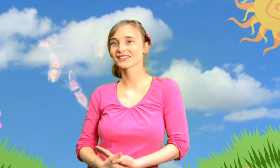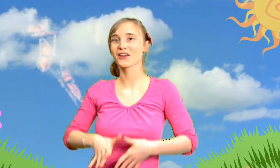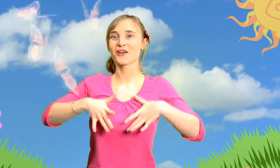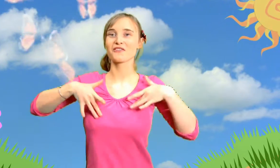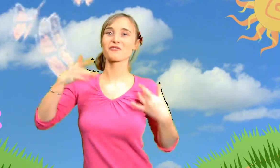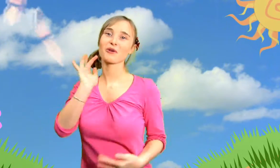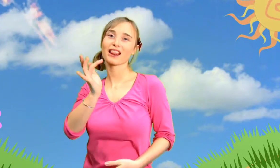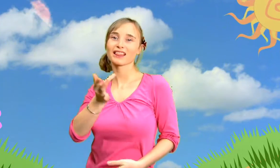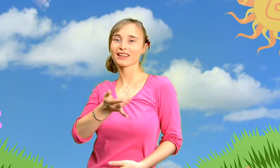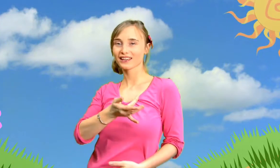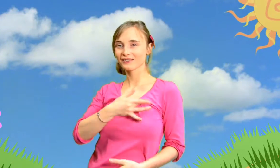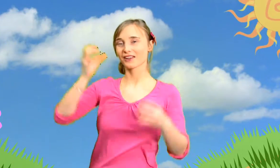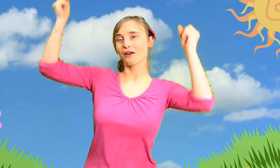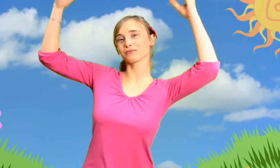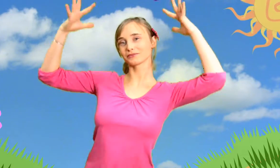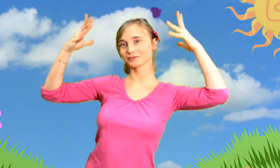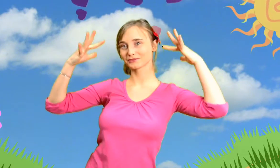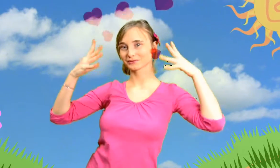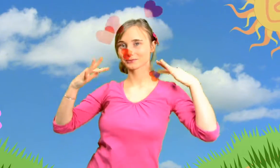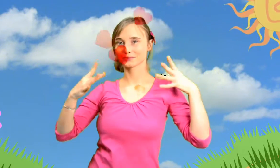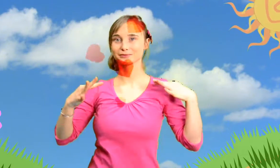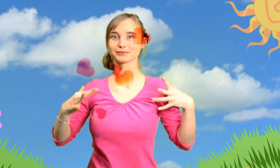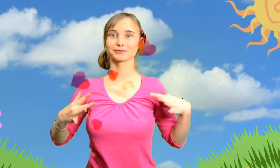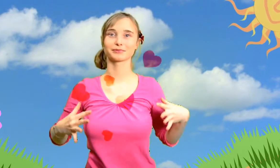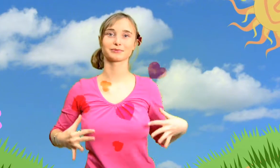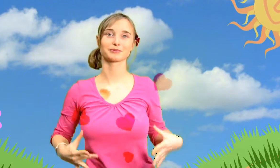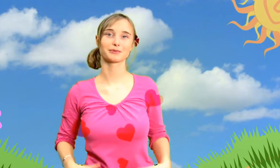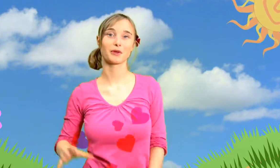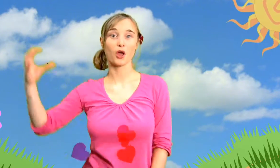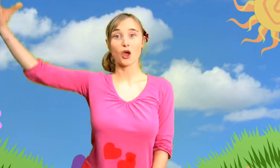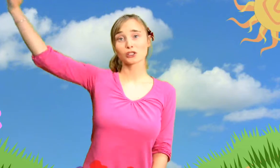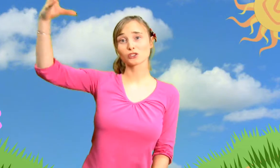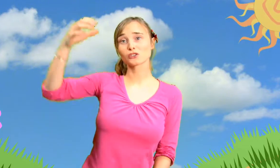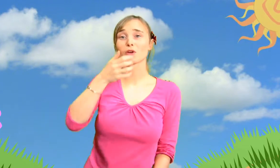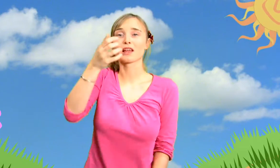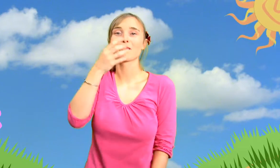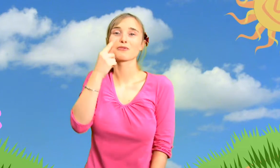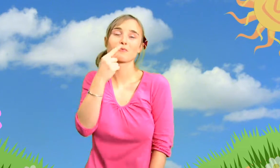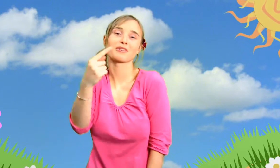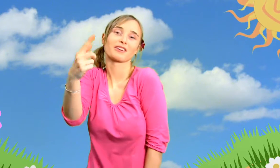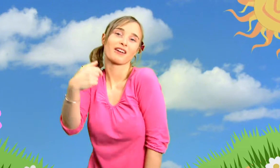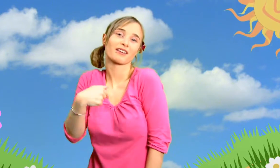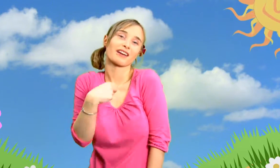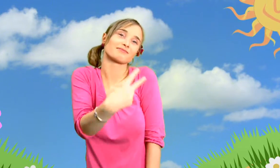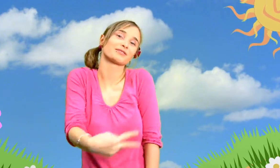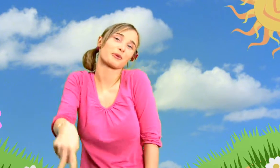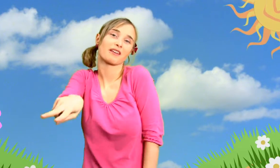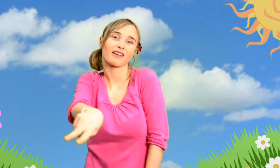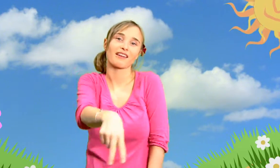buik Het is alsof ik in m'n bad vol liefde duik Ik ga zweven door de zon en